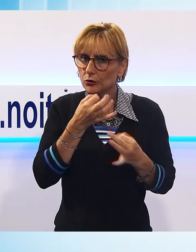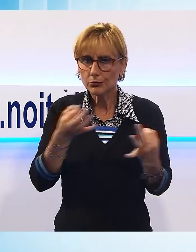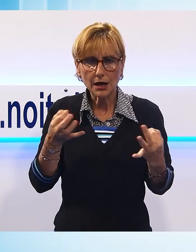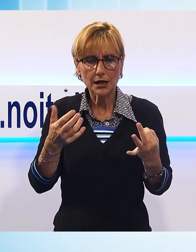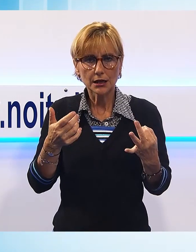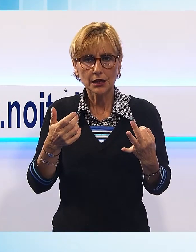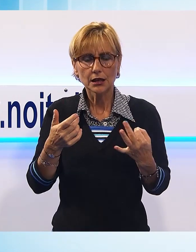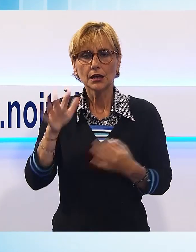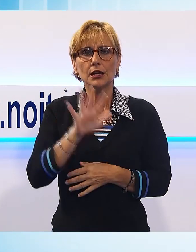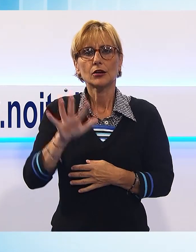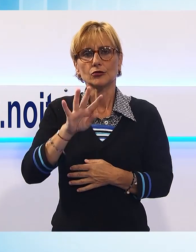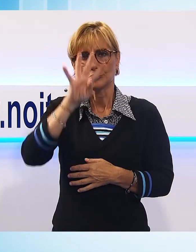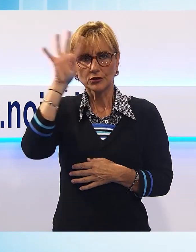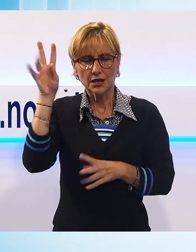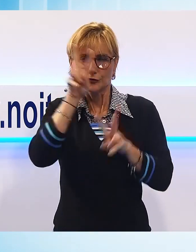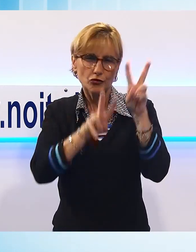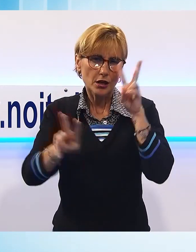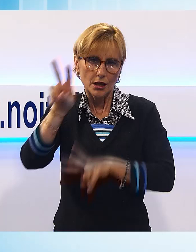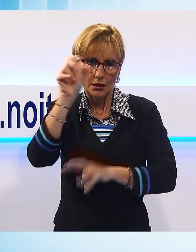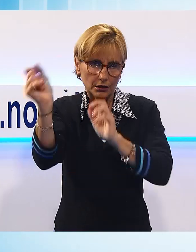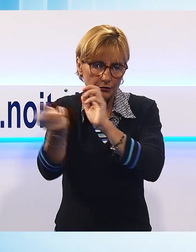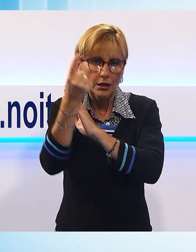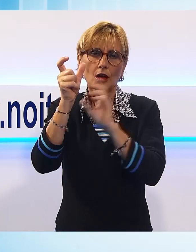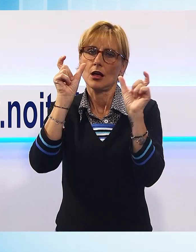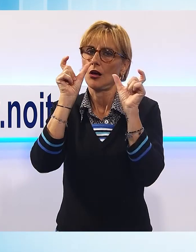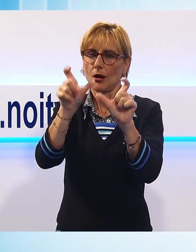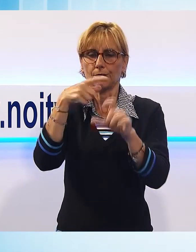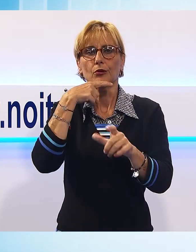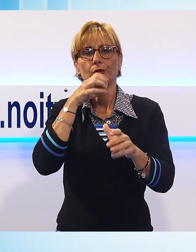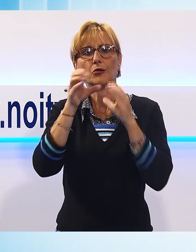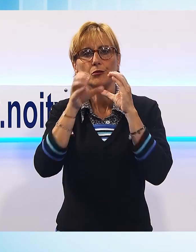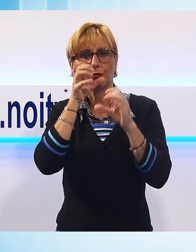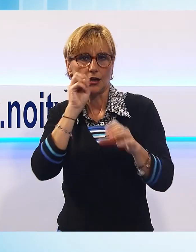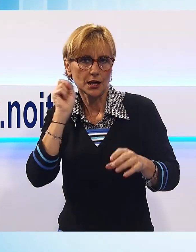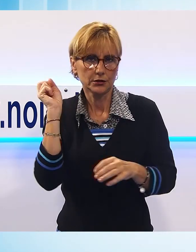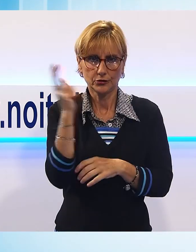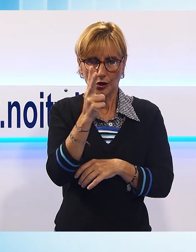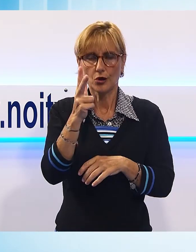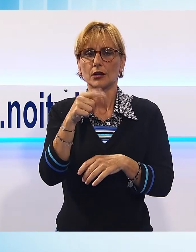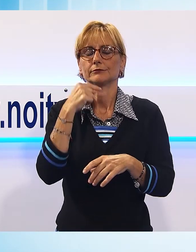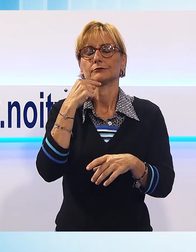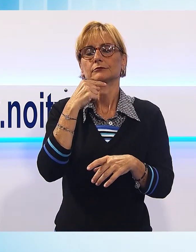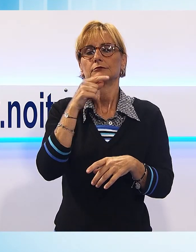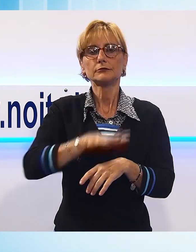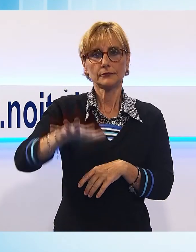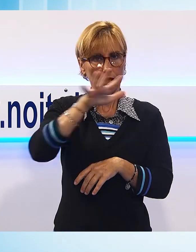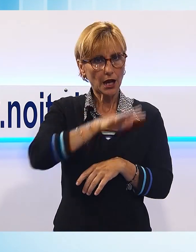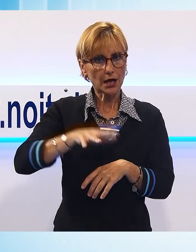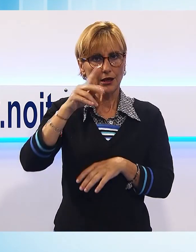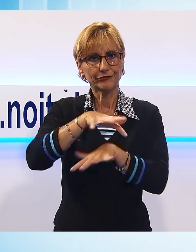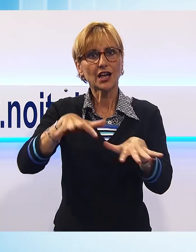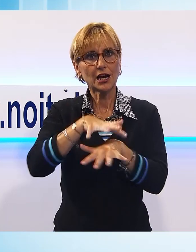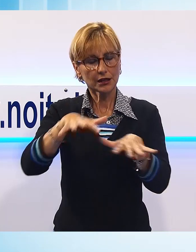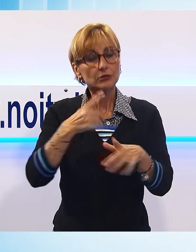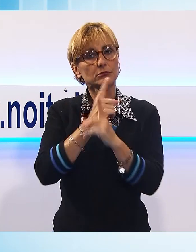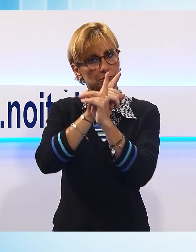di vista la regione ha cercato di farli emergere e ha per legge obbligato a una comunicazione che in questa area è stata abbastanza, è